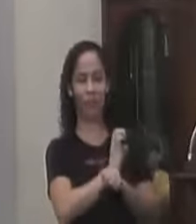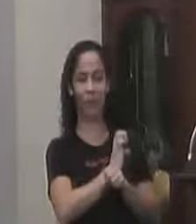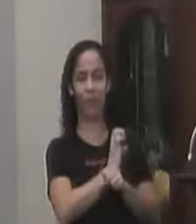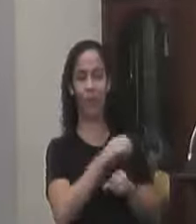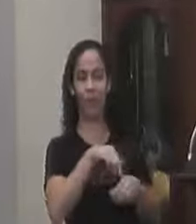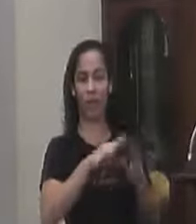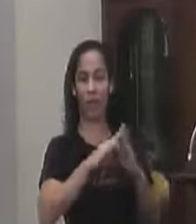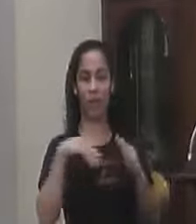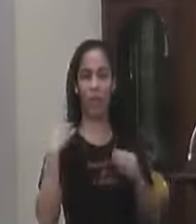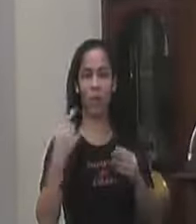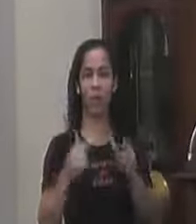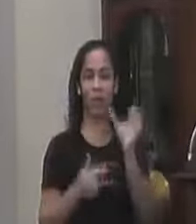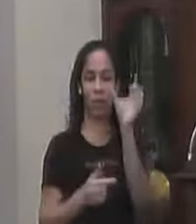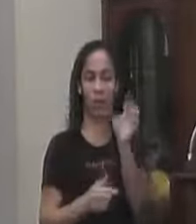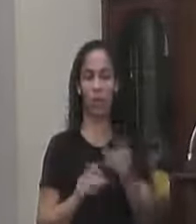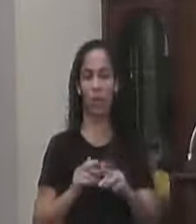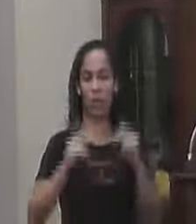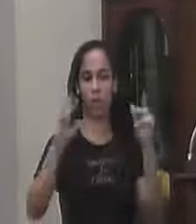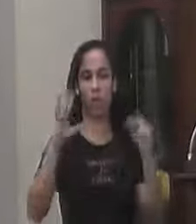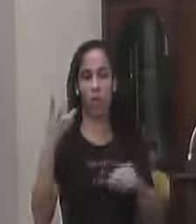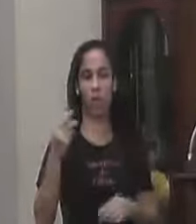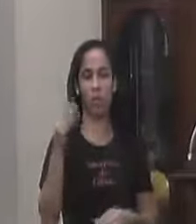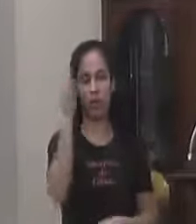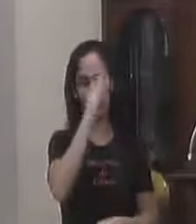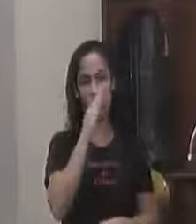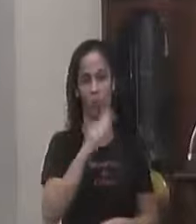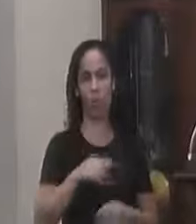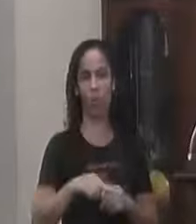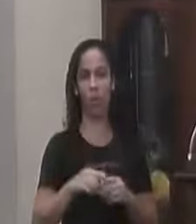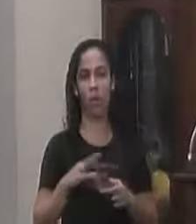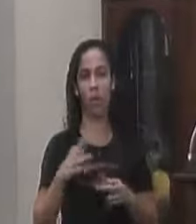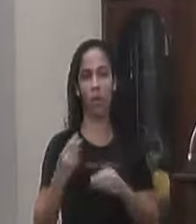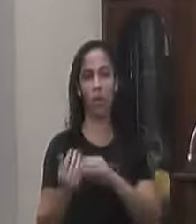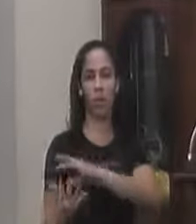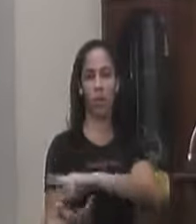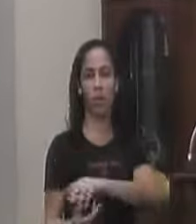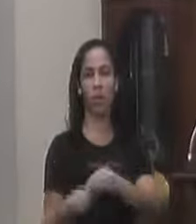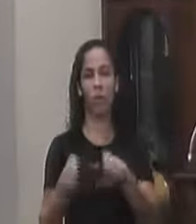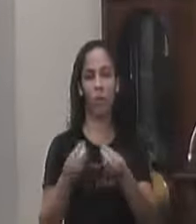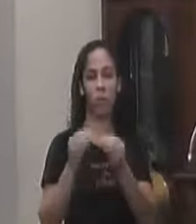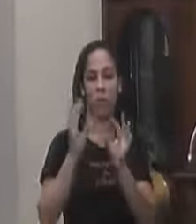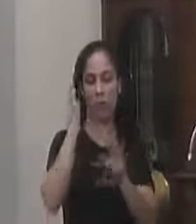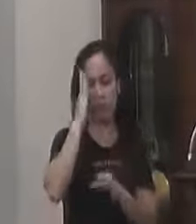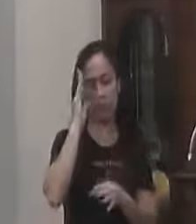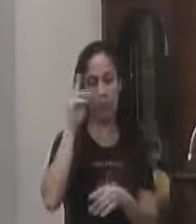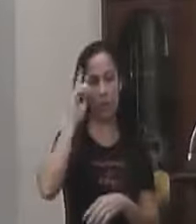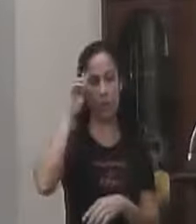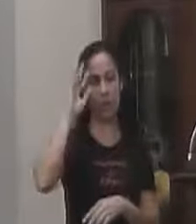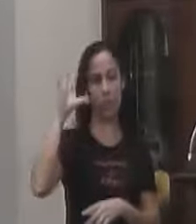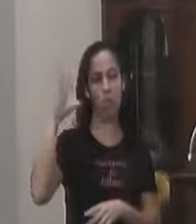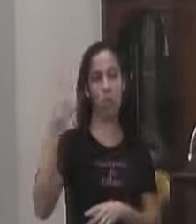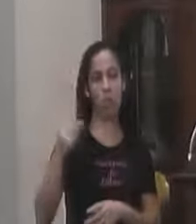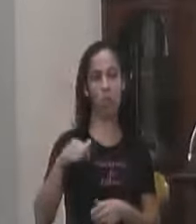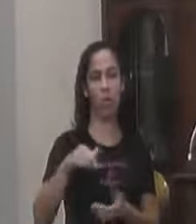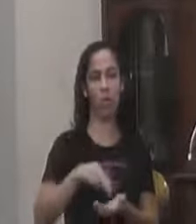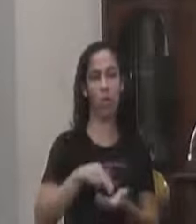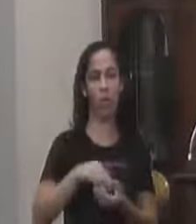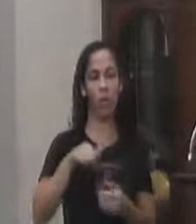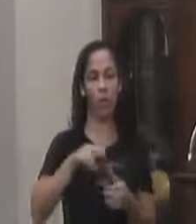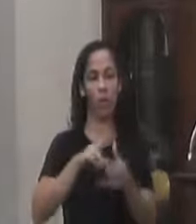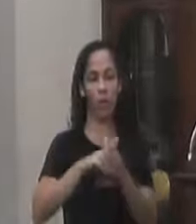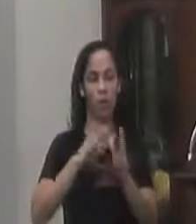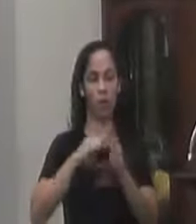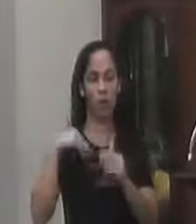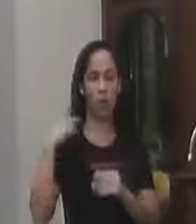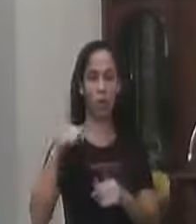É uma Câmara Destacada Em todo o Brasil É uma Câmara Que vai ficar Na história Do Legislativo